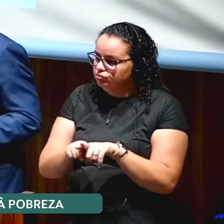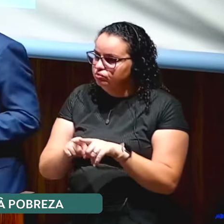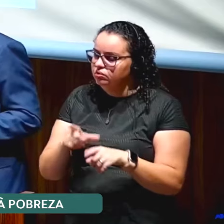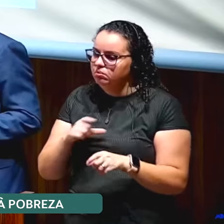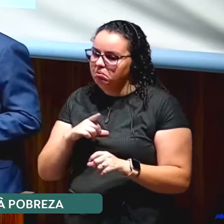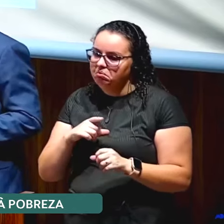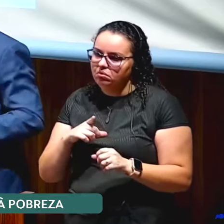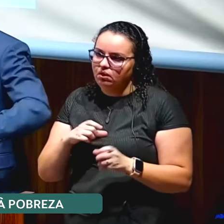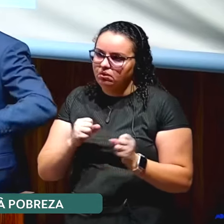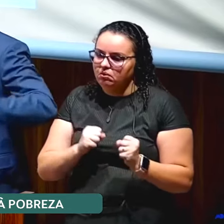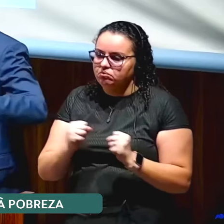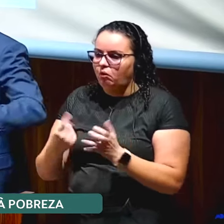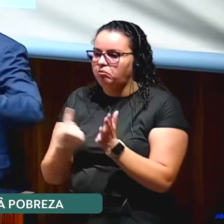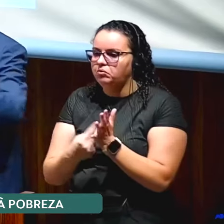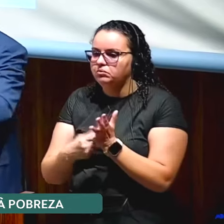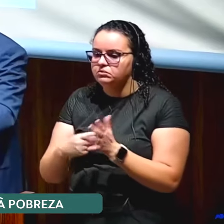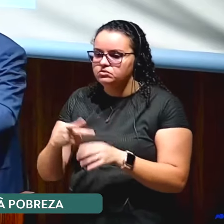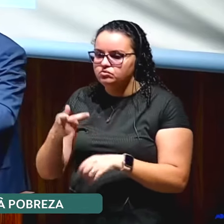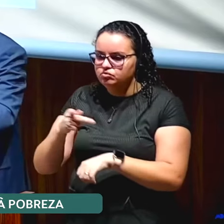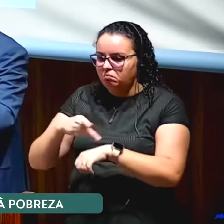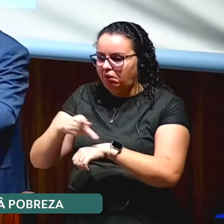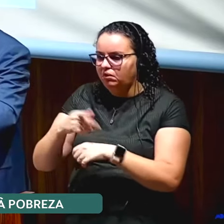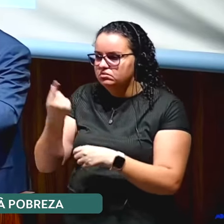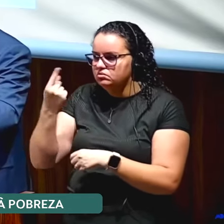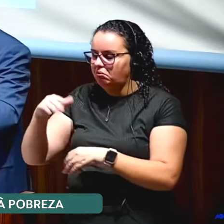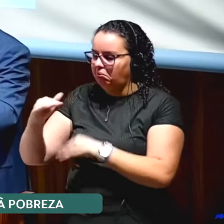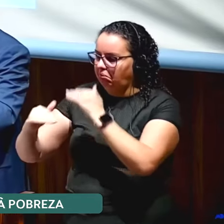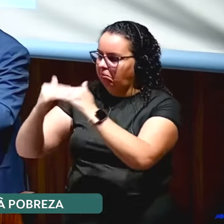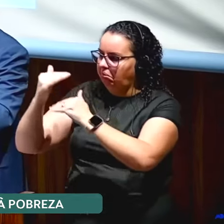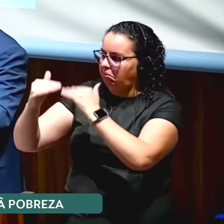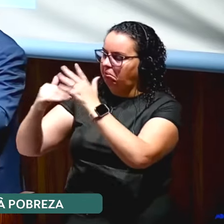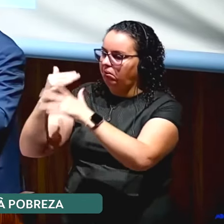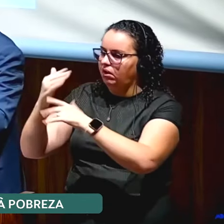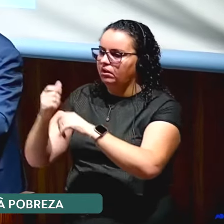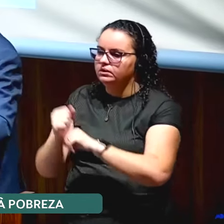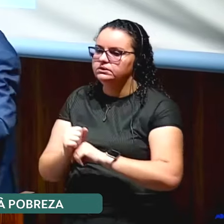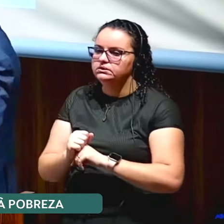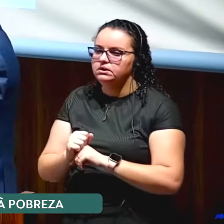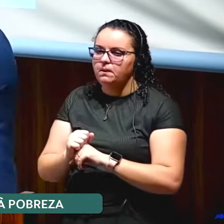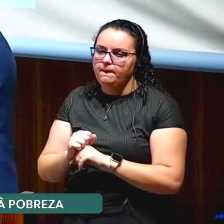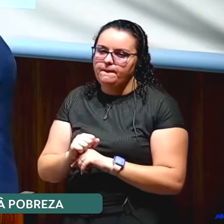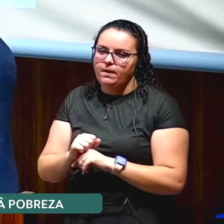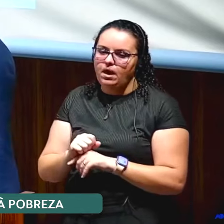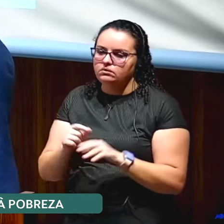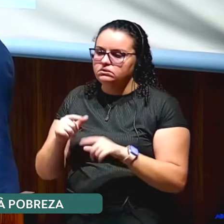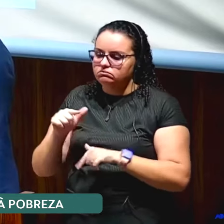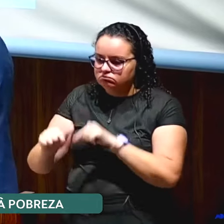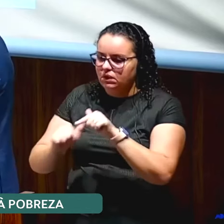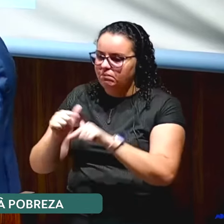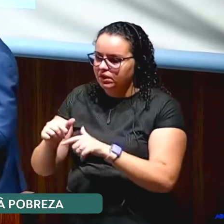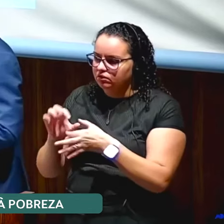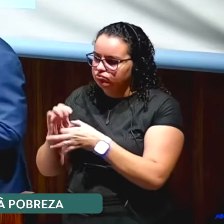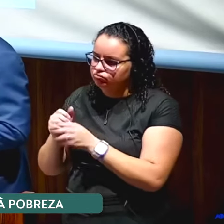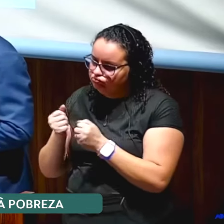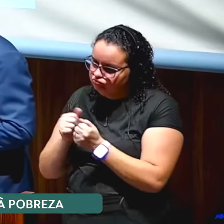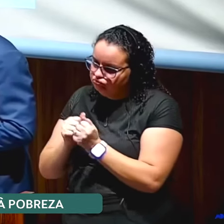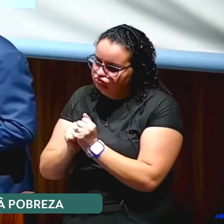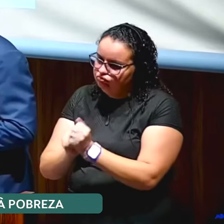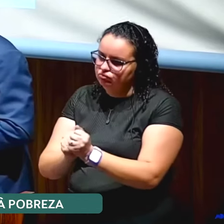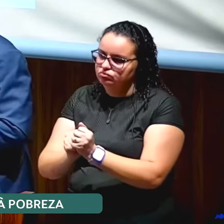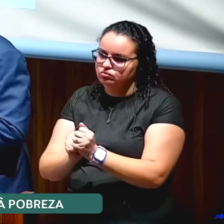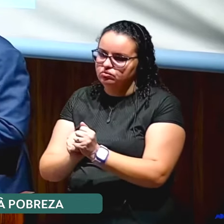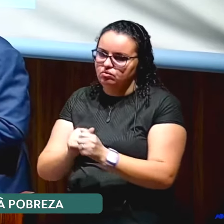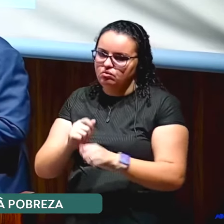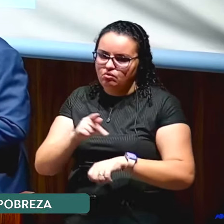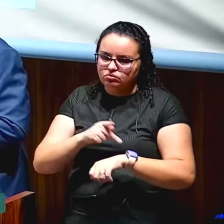também o compromisso dos países mais desenvolvidos de trabalharem com os